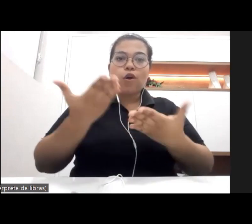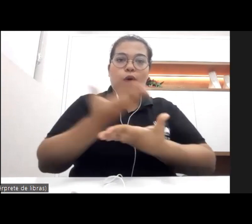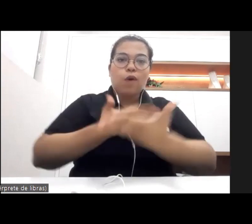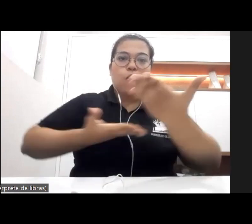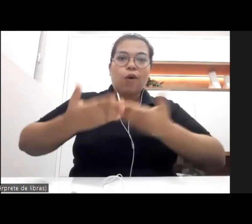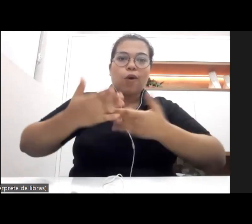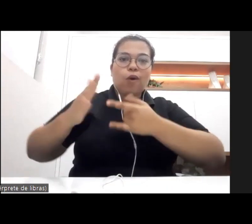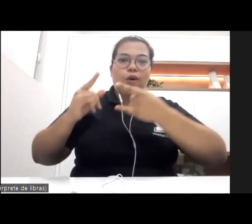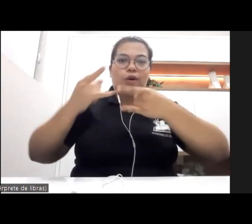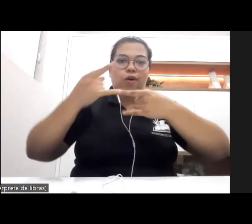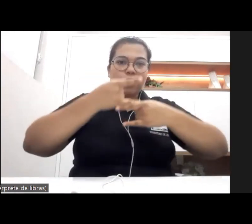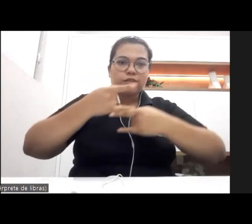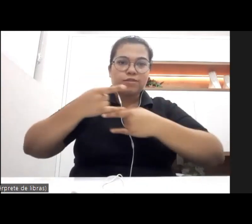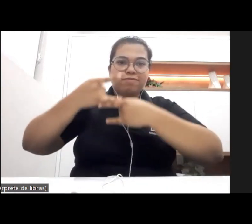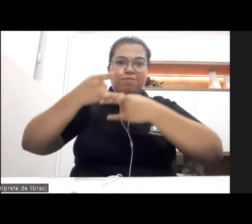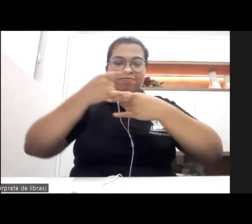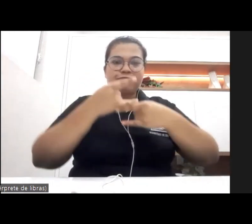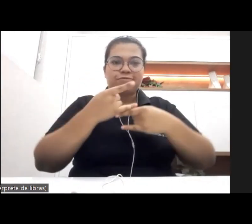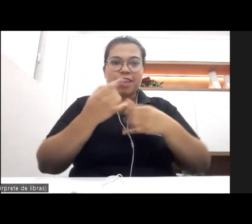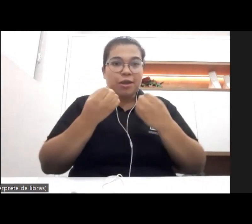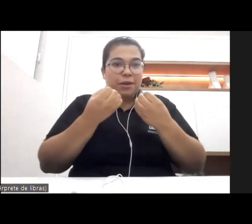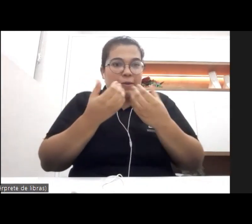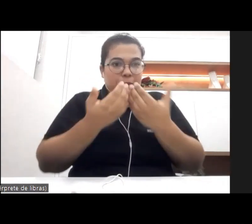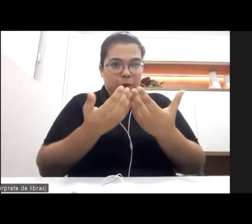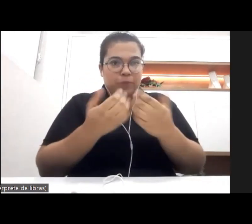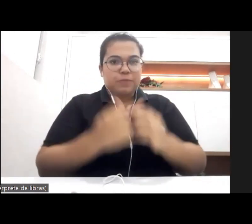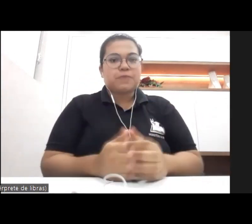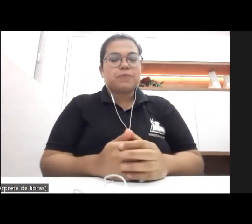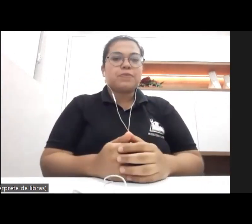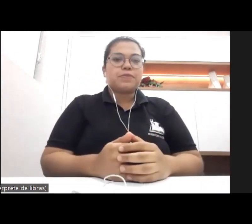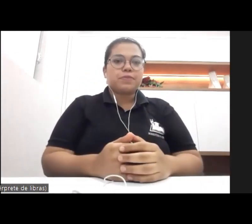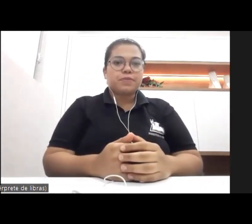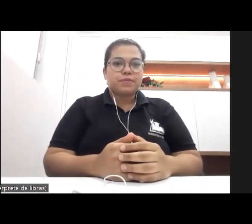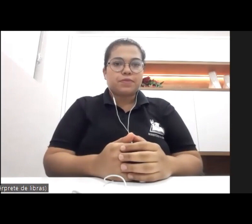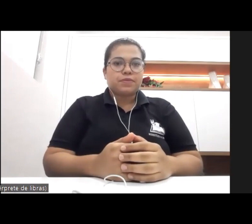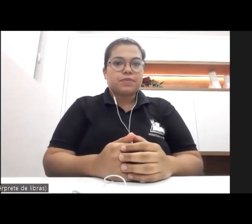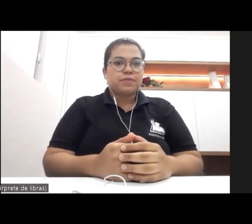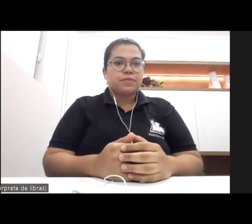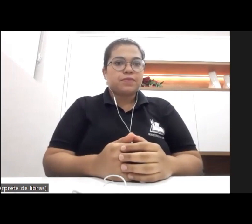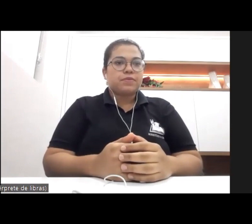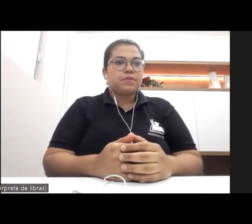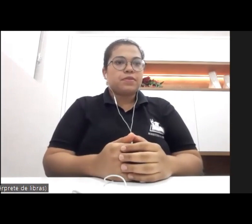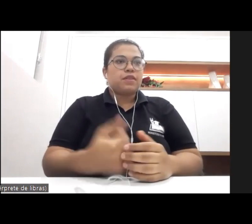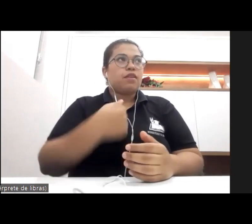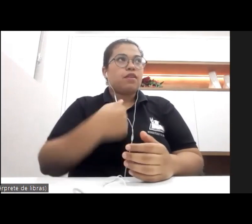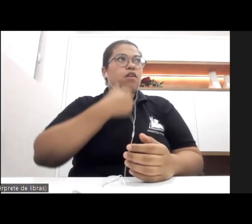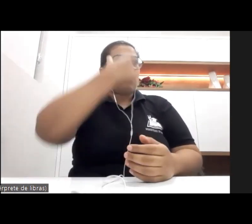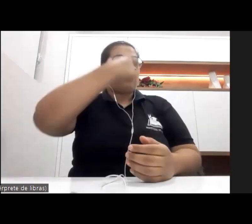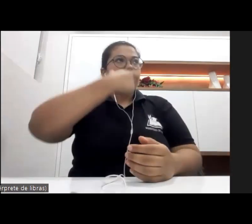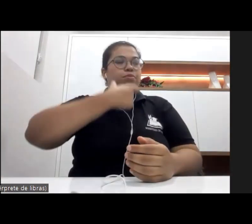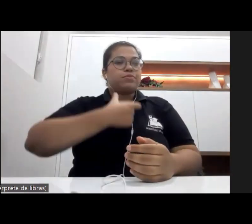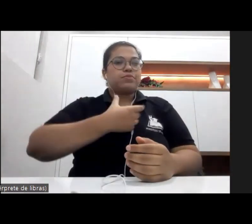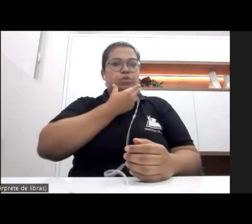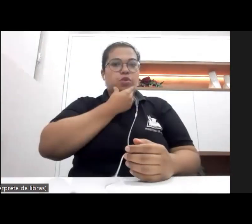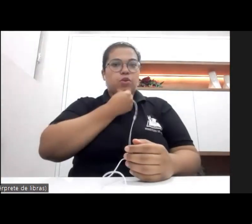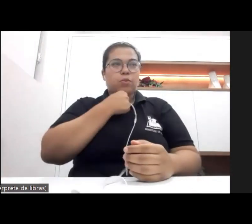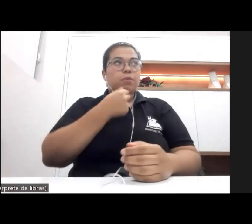profícuo. Eu sou um homem branco,